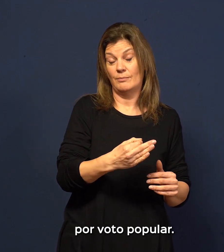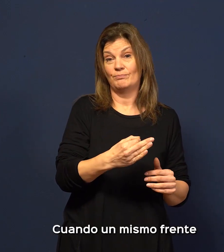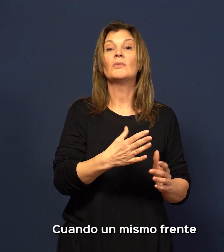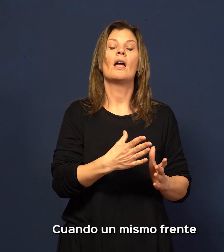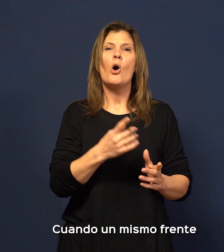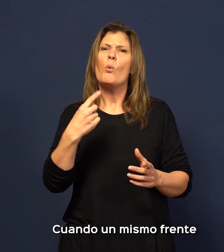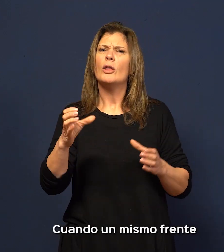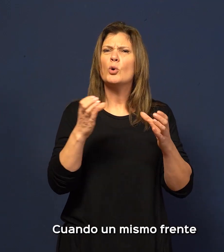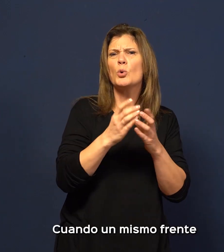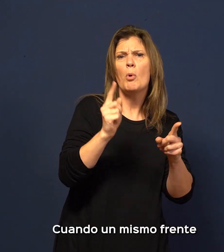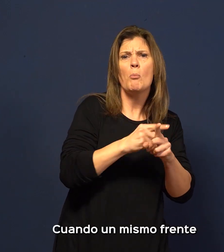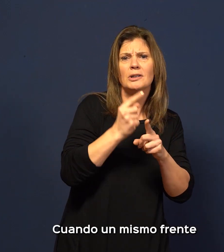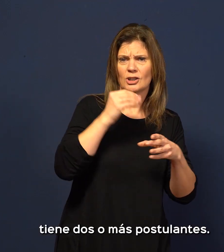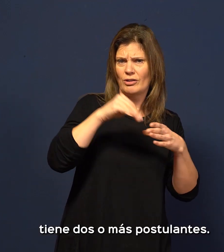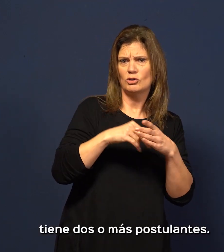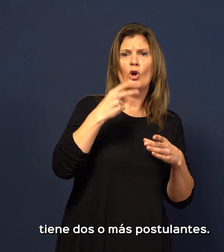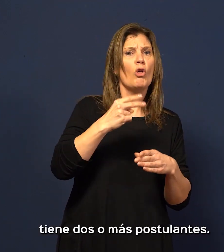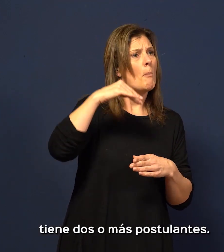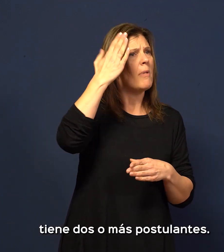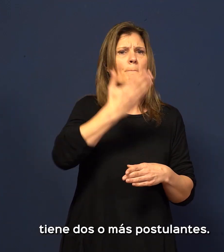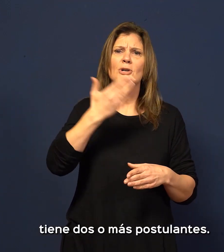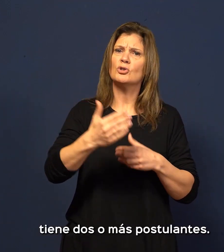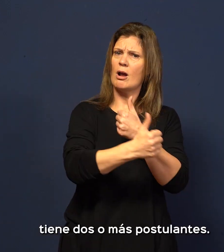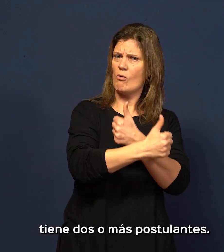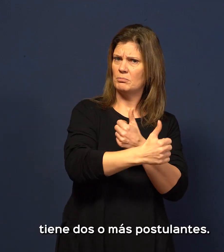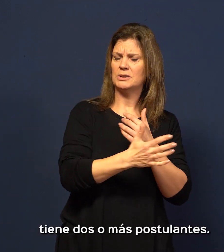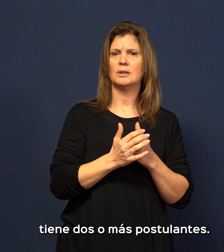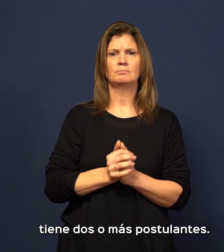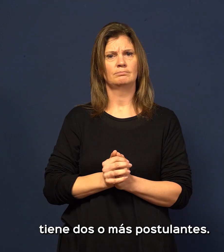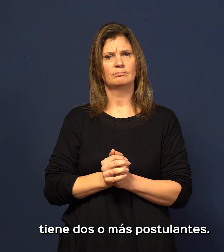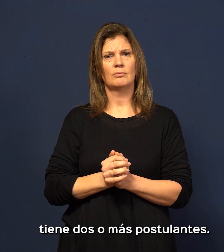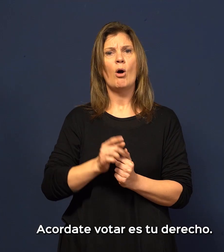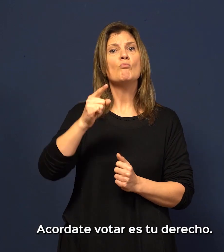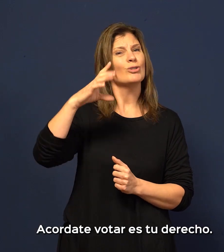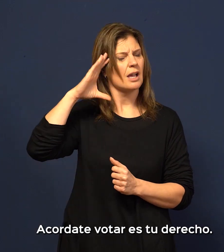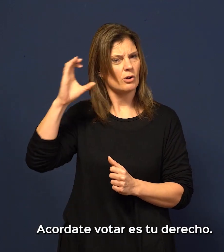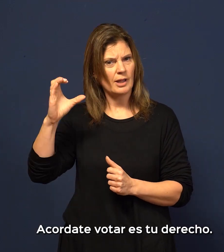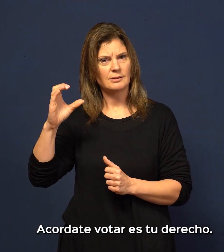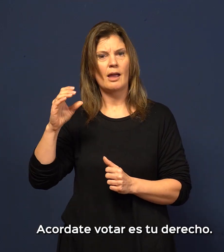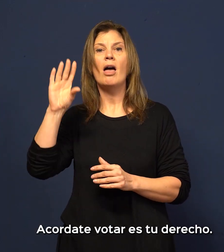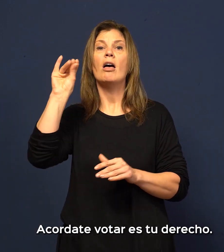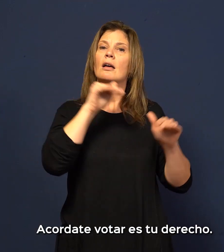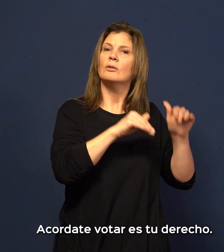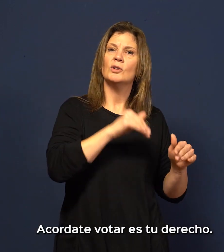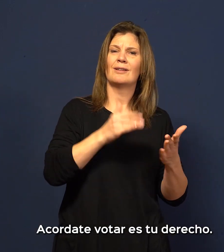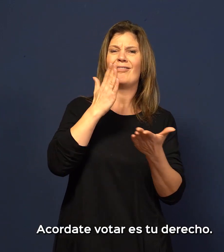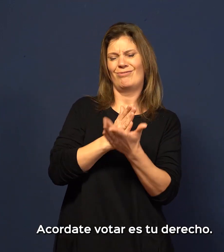cuando un mismo frente tiene dos o más postulantes. Acordate, votar es tu derecho.